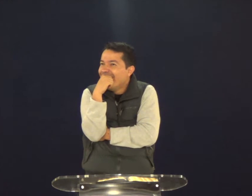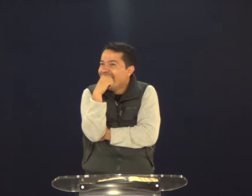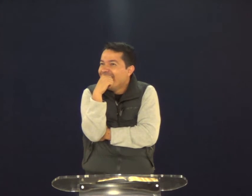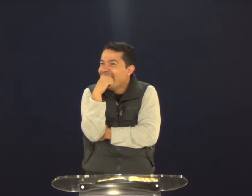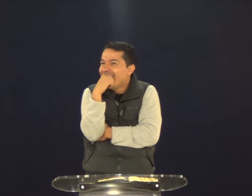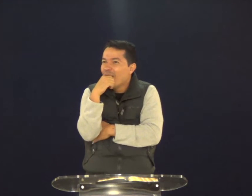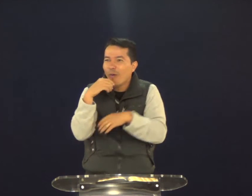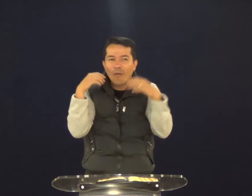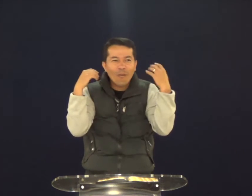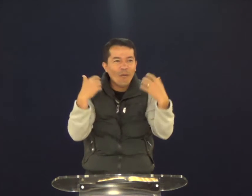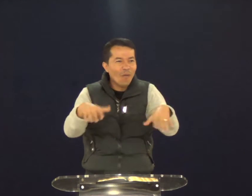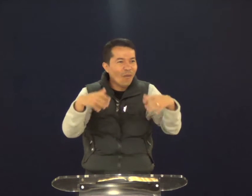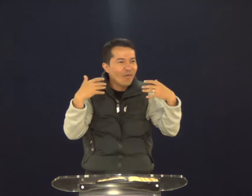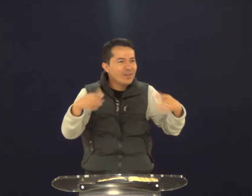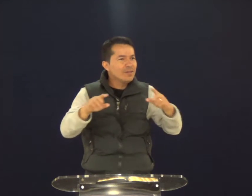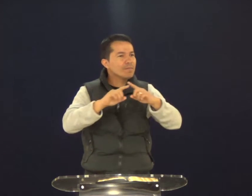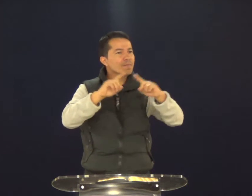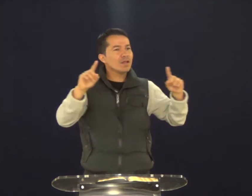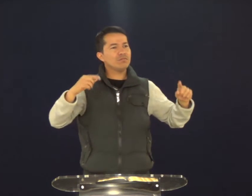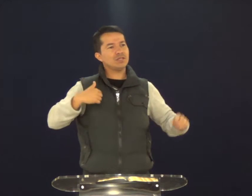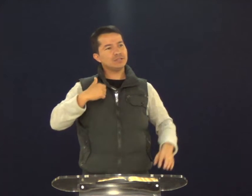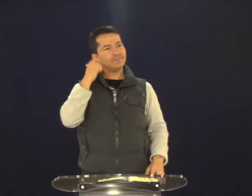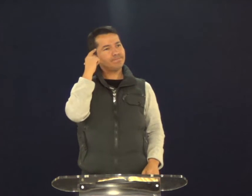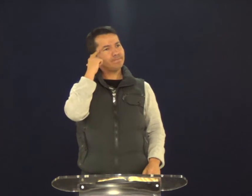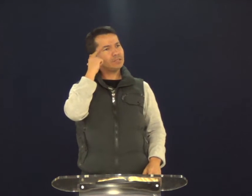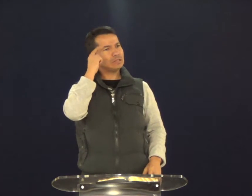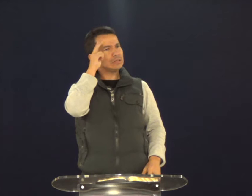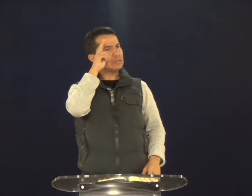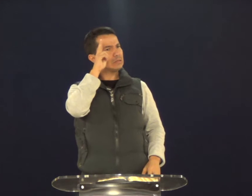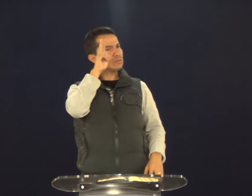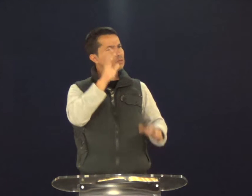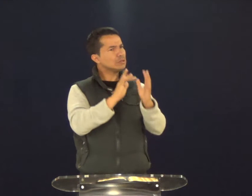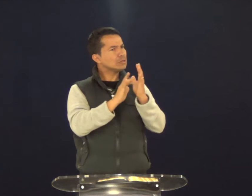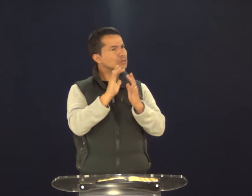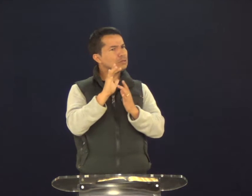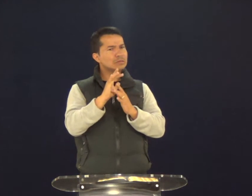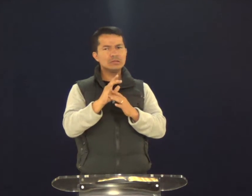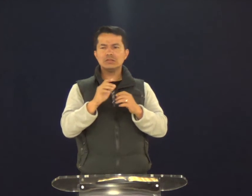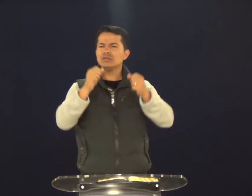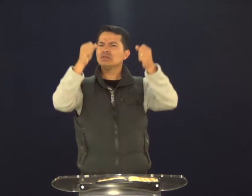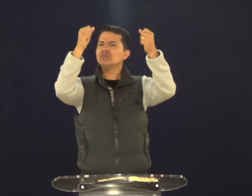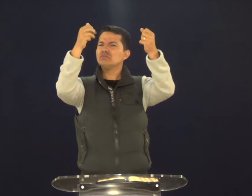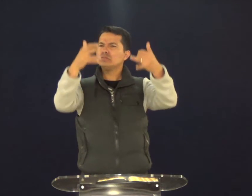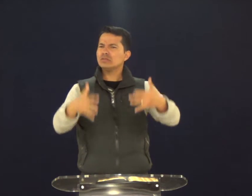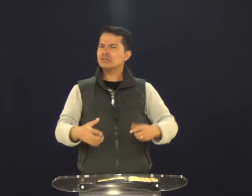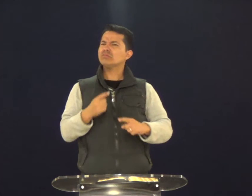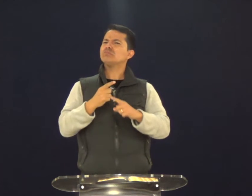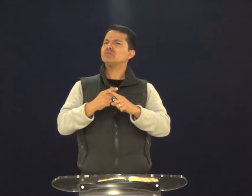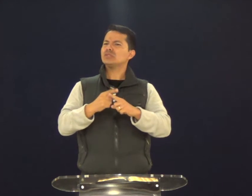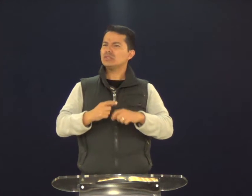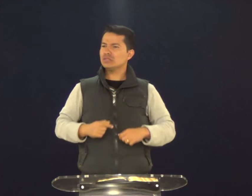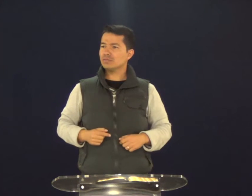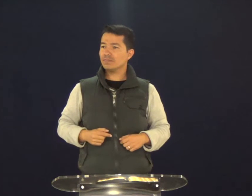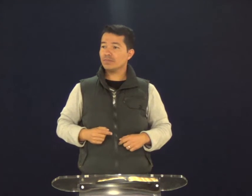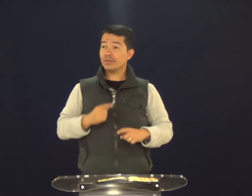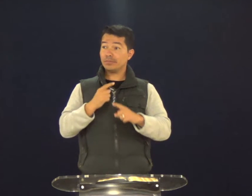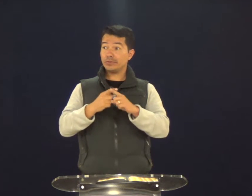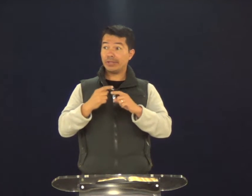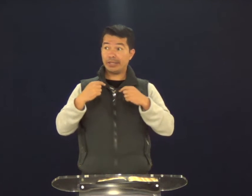morre. Pense que profundo isso. Mas quando eu vejo essa história, eu fico pensando o que isso